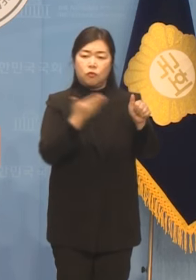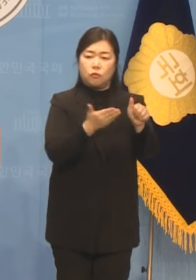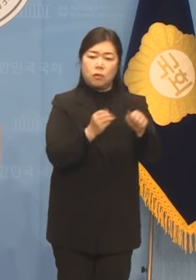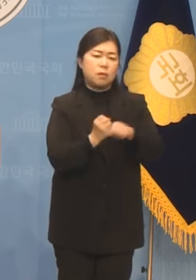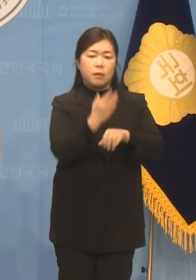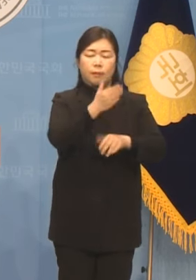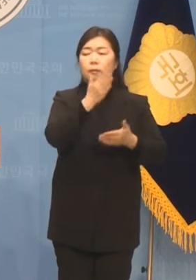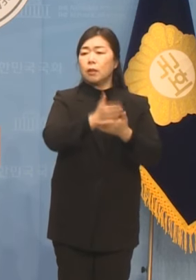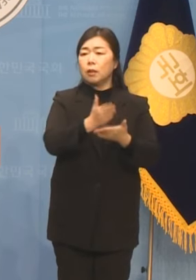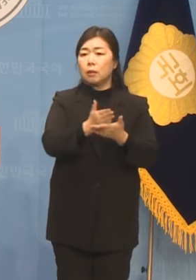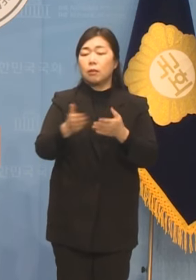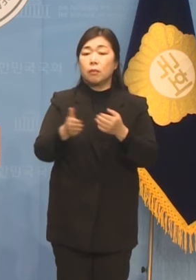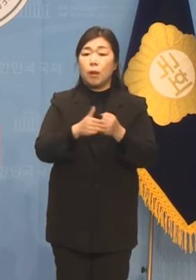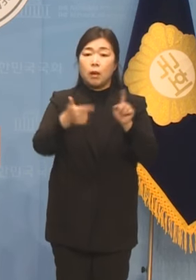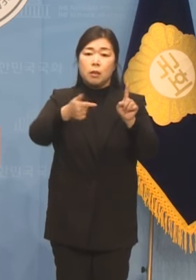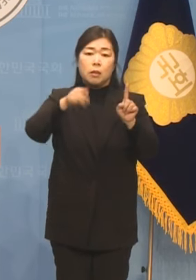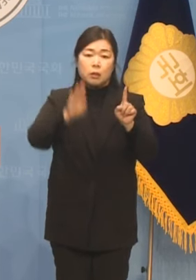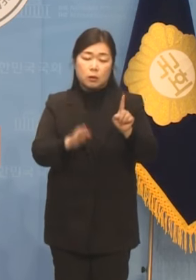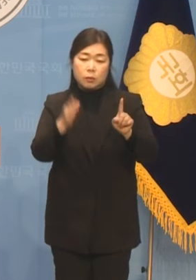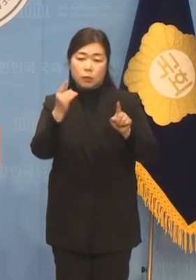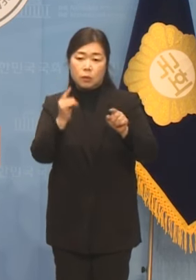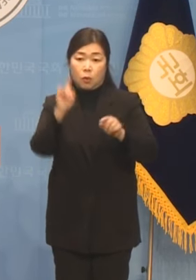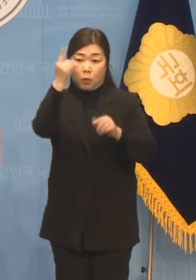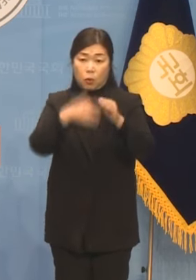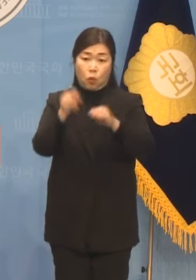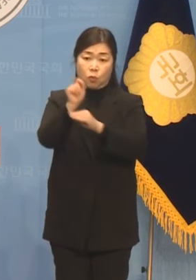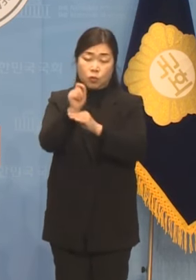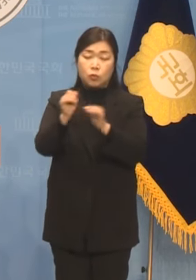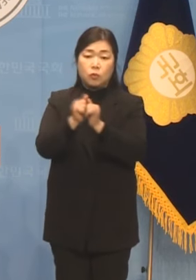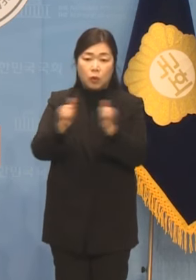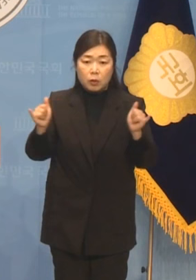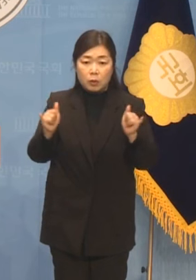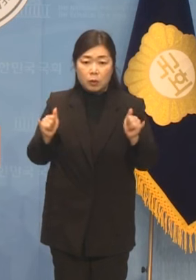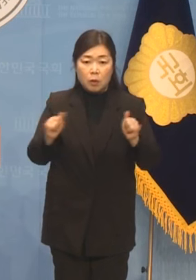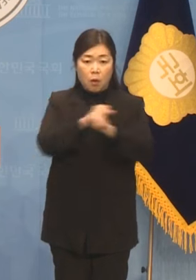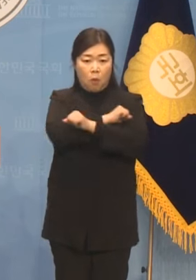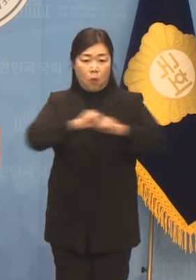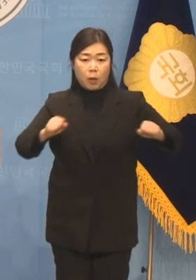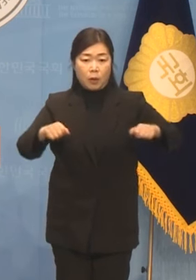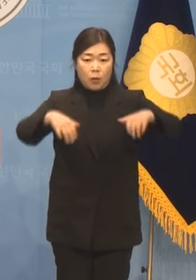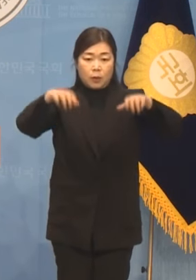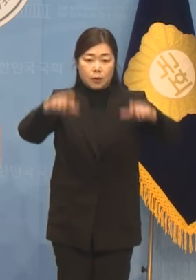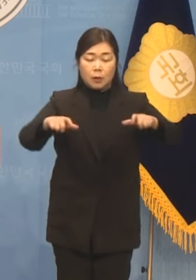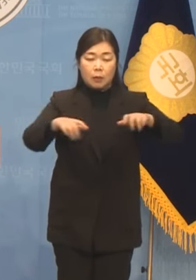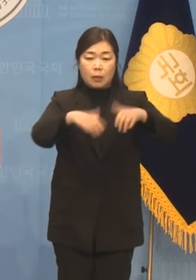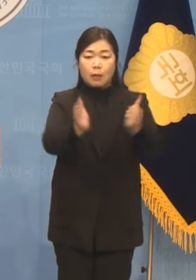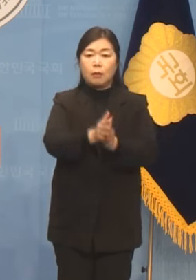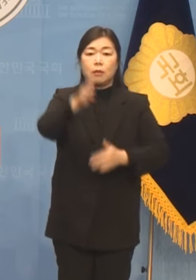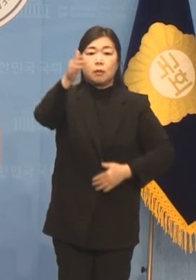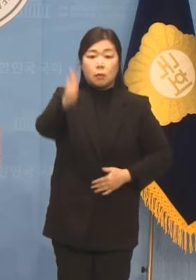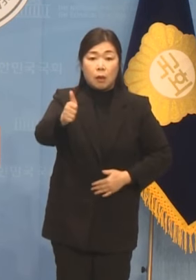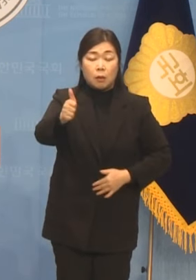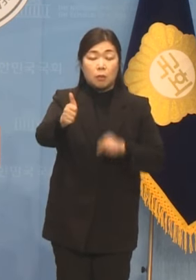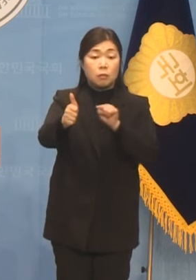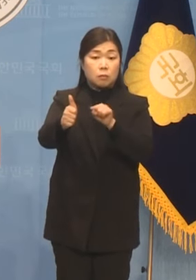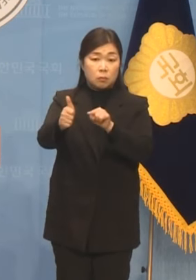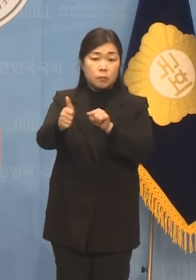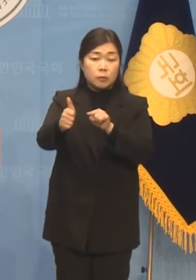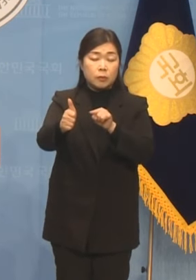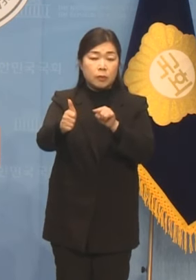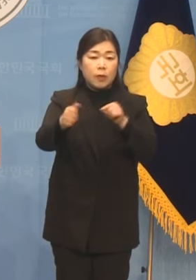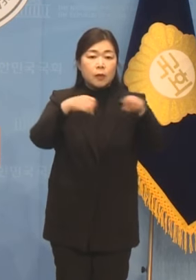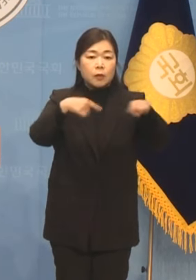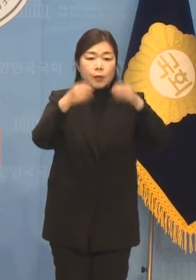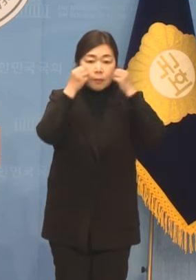1급 고위공무원에 속하는 광역단체의 부단체장에 대해서도 정치신인 가산점을 기존의